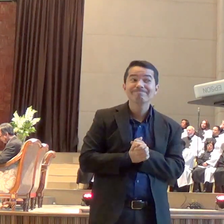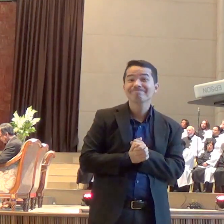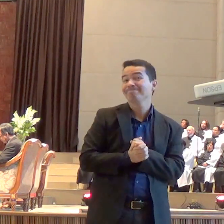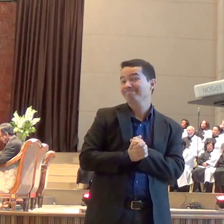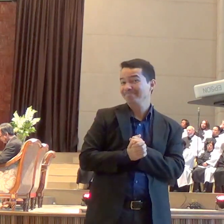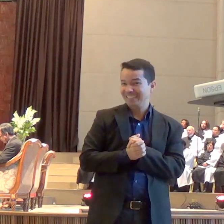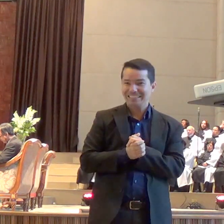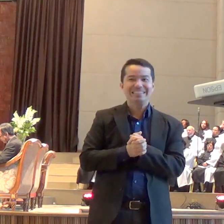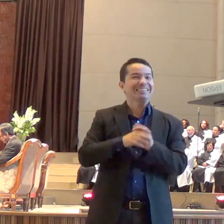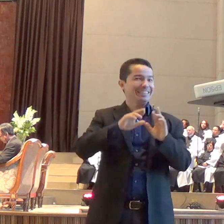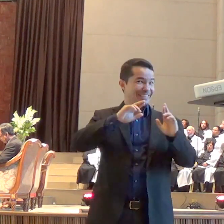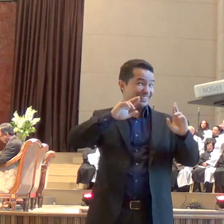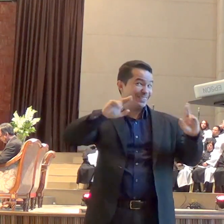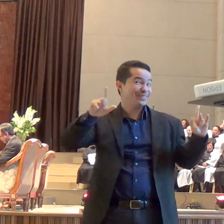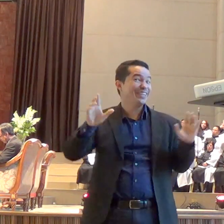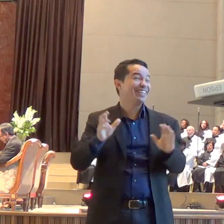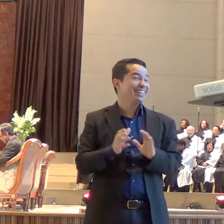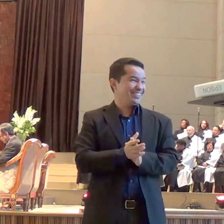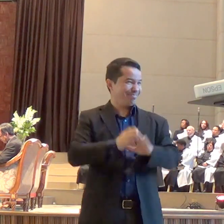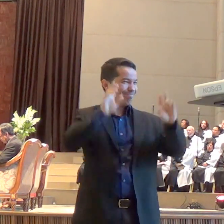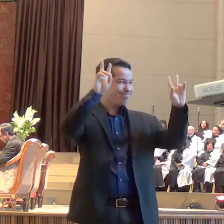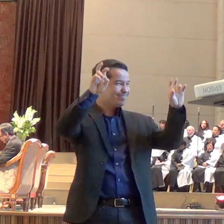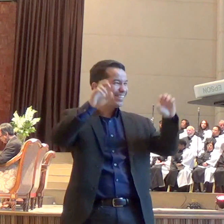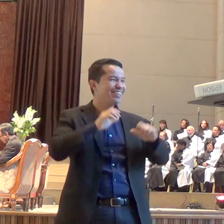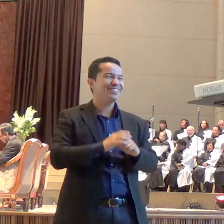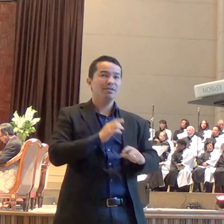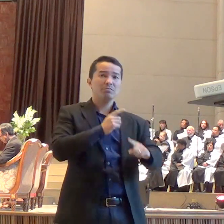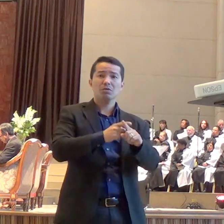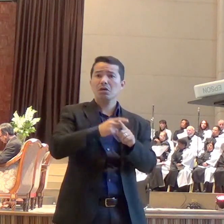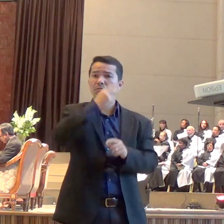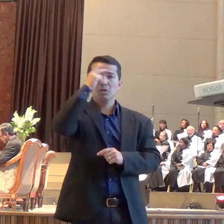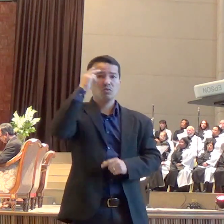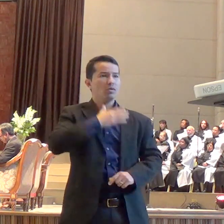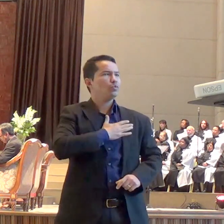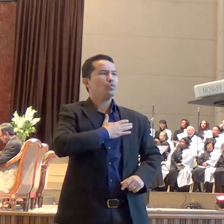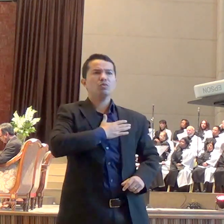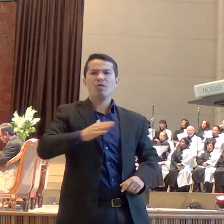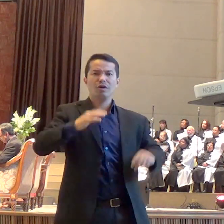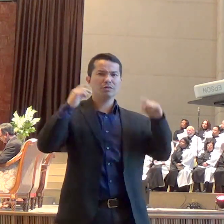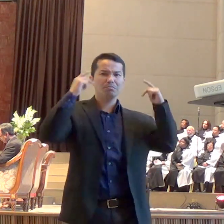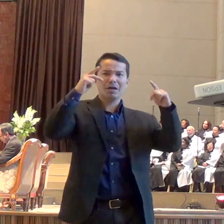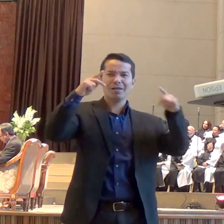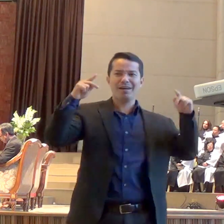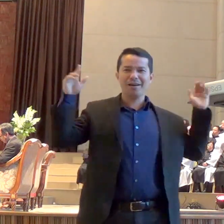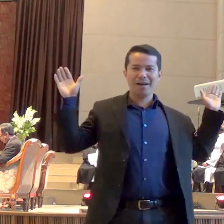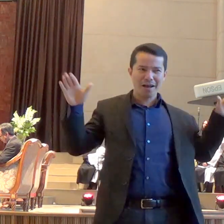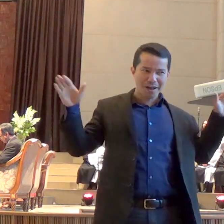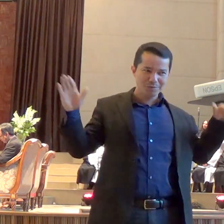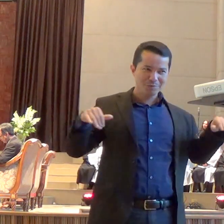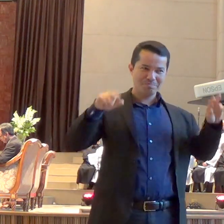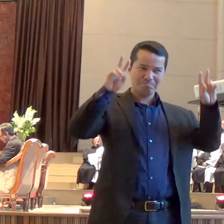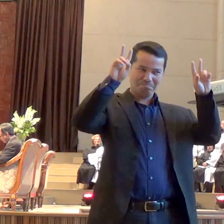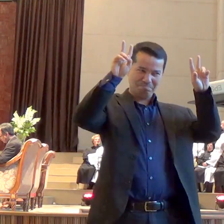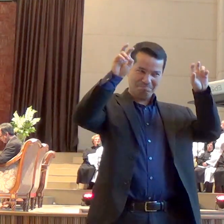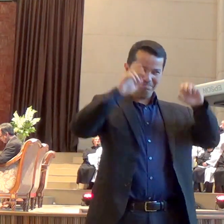diferente. Alguns anos atrás eu estive numa reunião de célula na